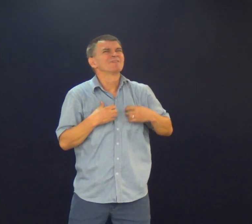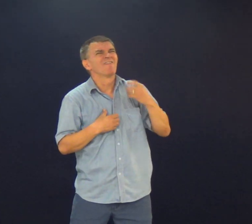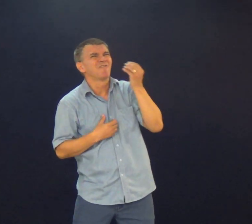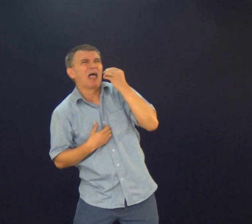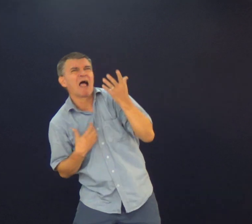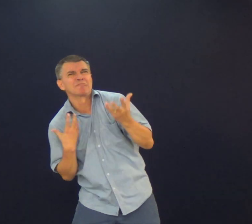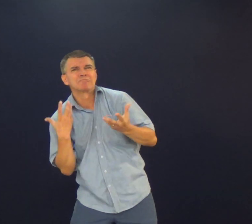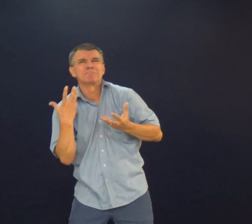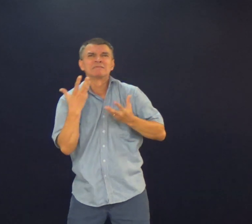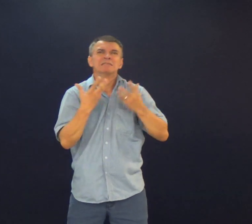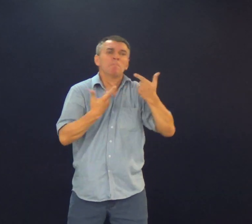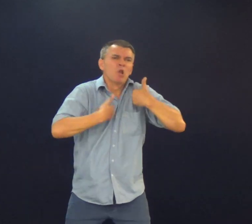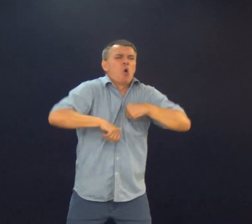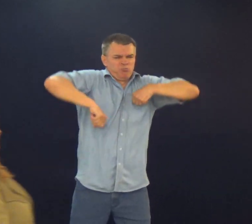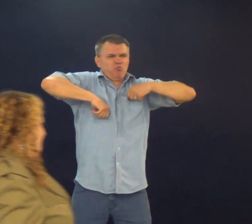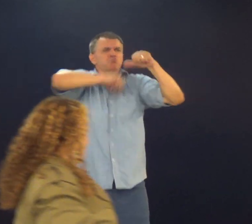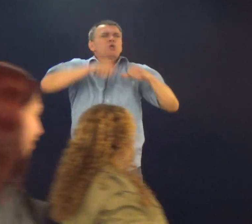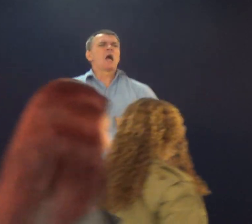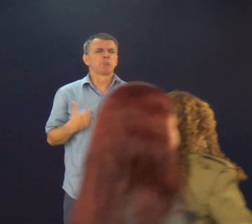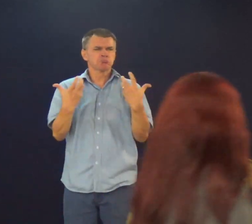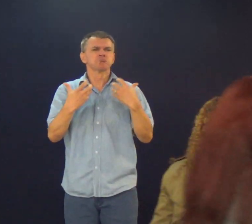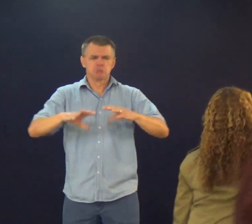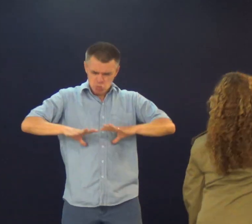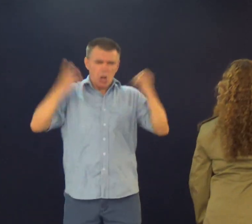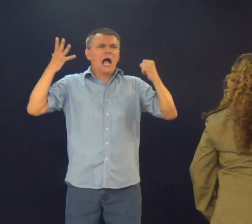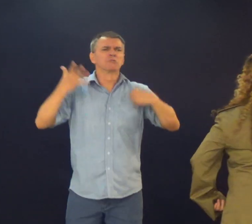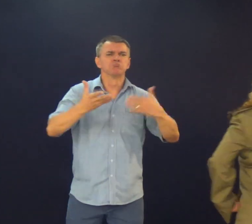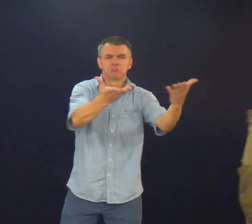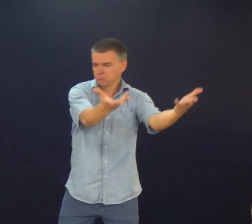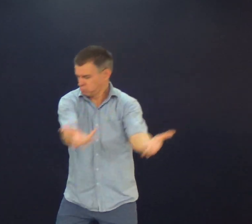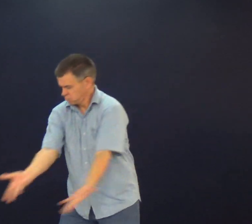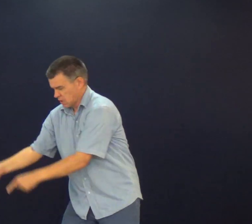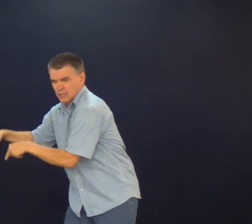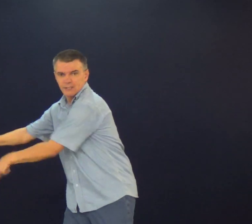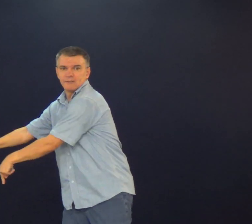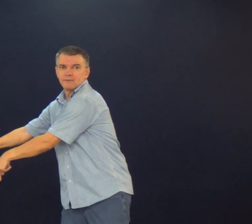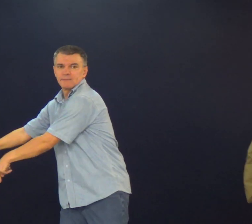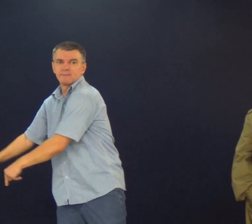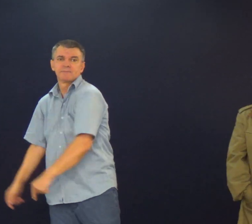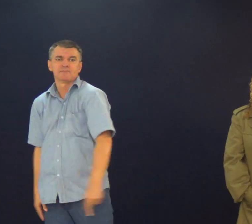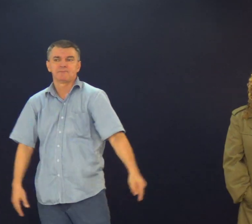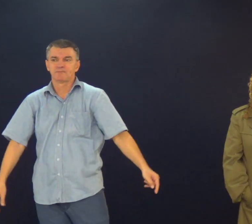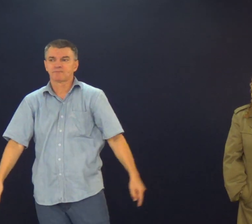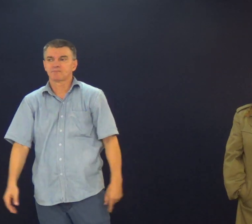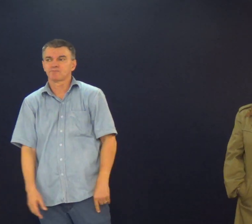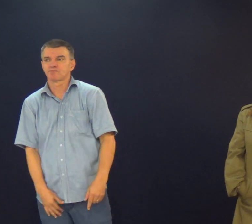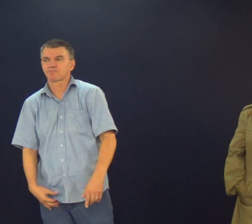Ou se você já é de Jesus Mas Quer mudar de vida também Quer se tornar alguém melhor Vem para esse lado